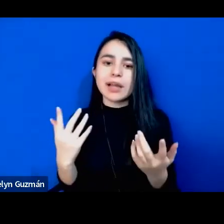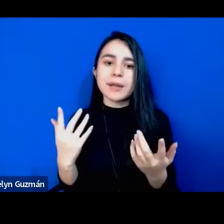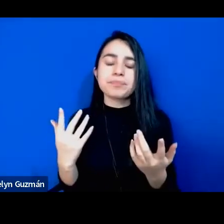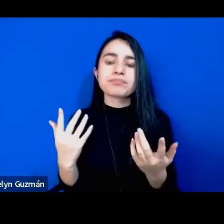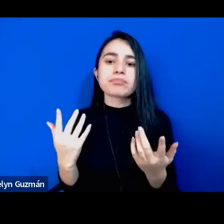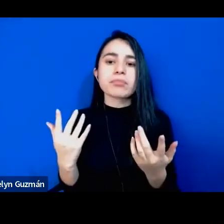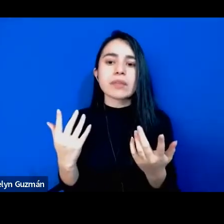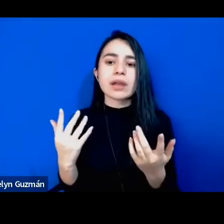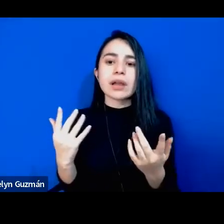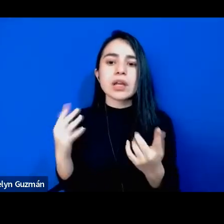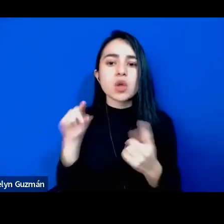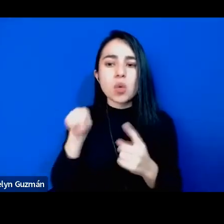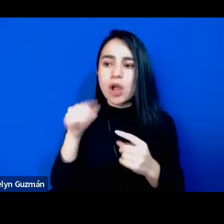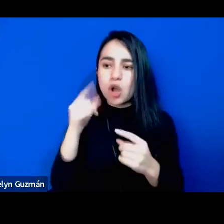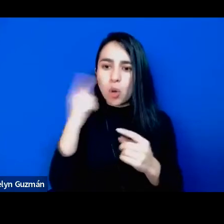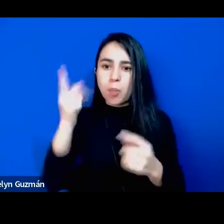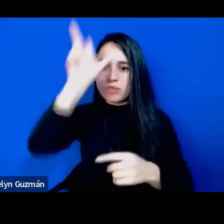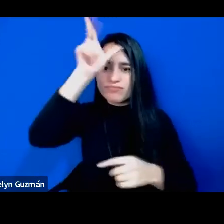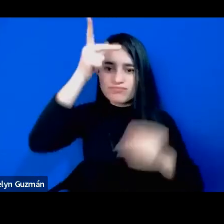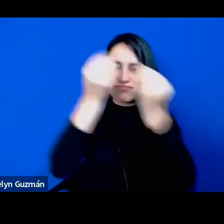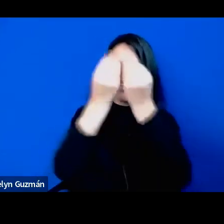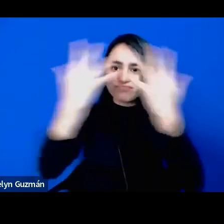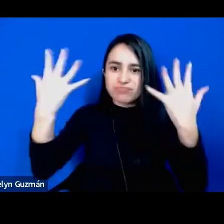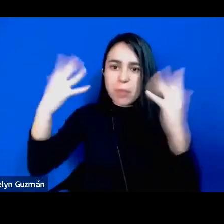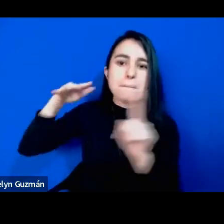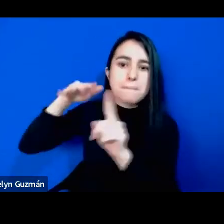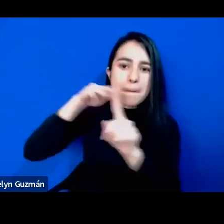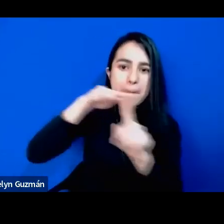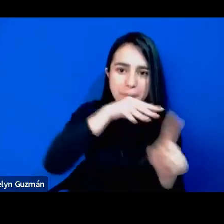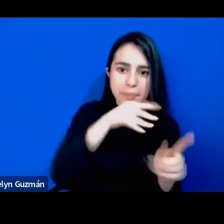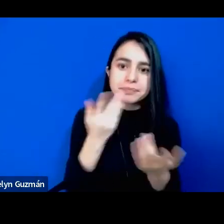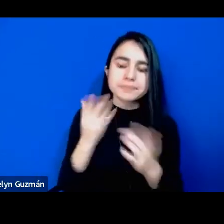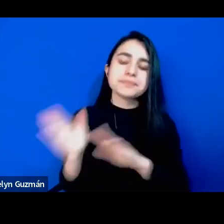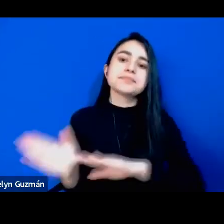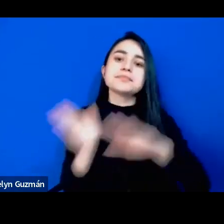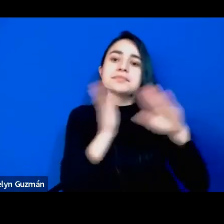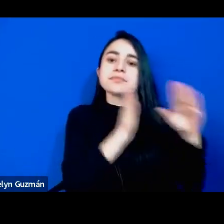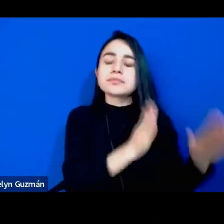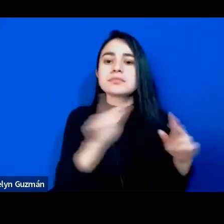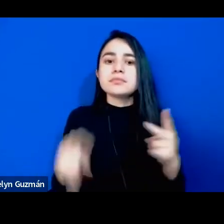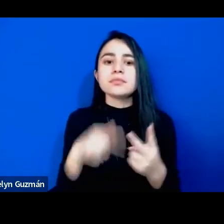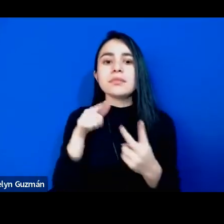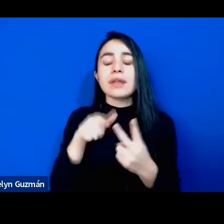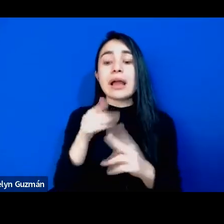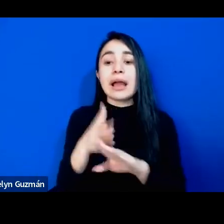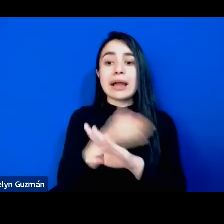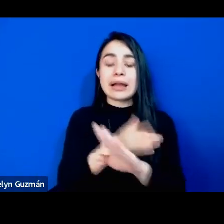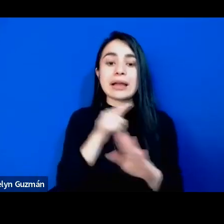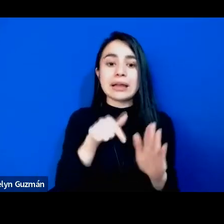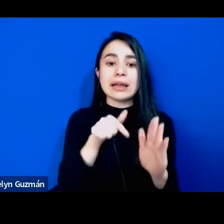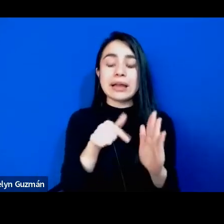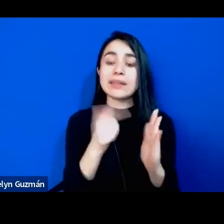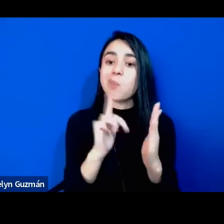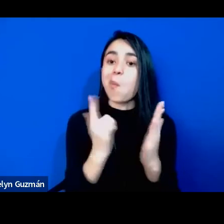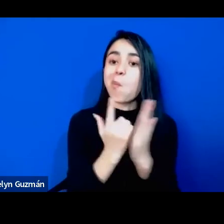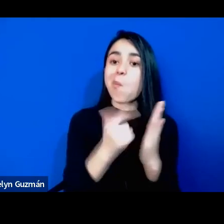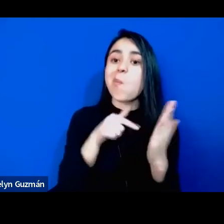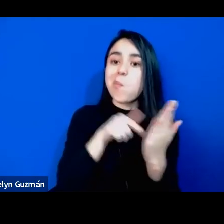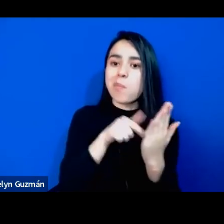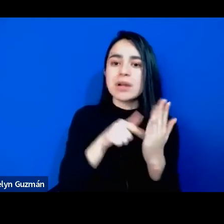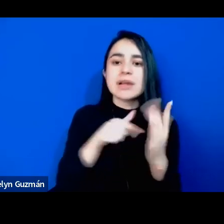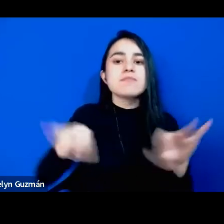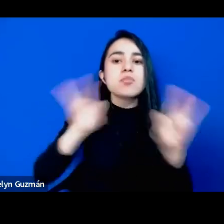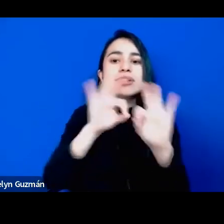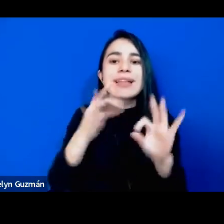multidimensional por otro lado la contextualización es muy